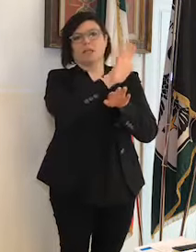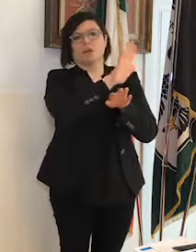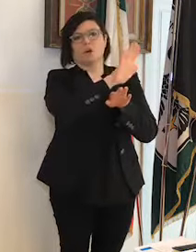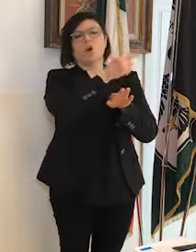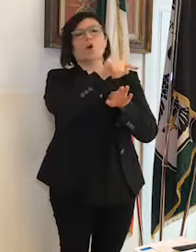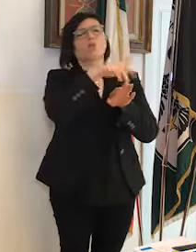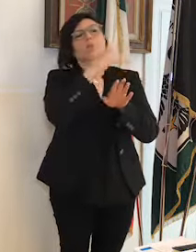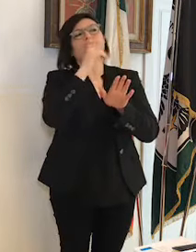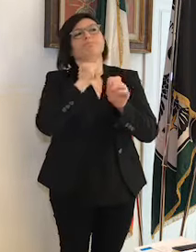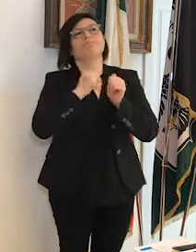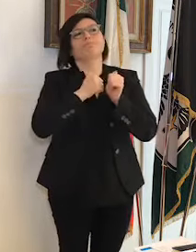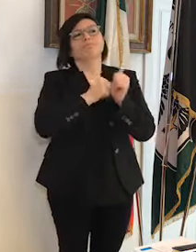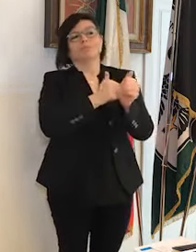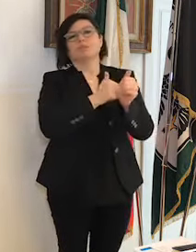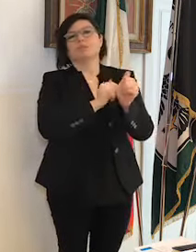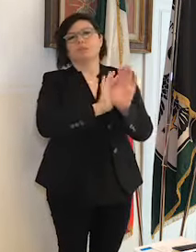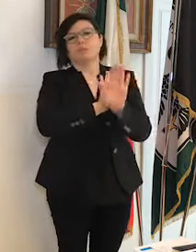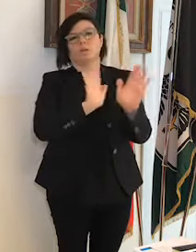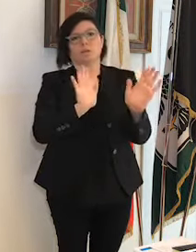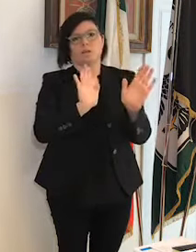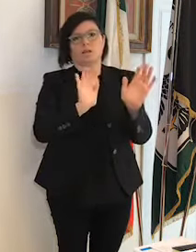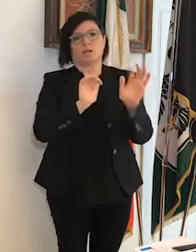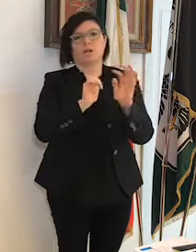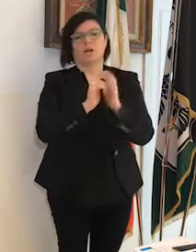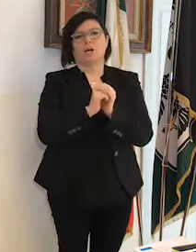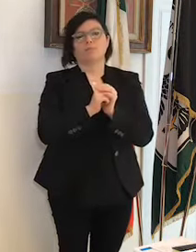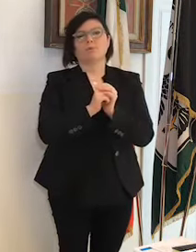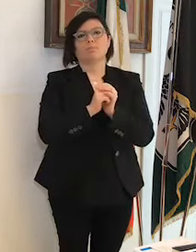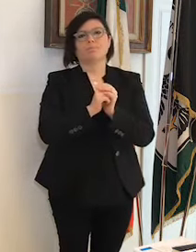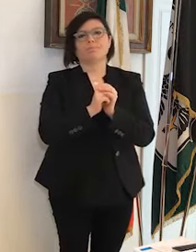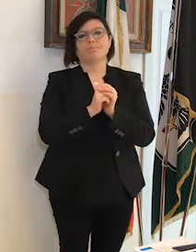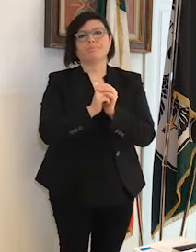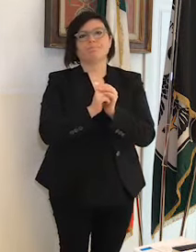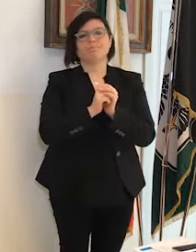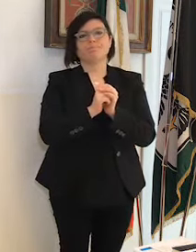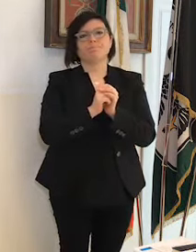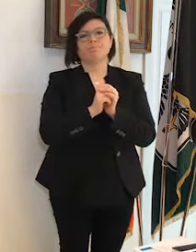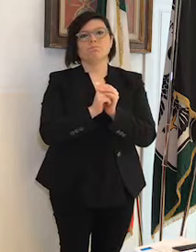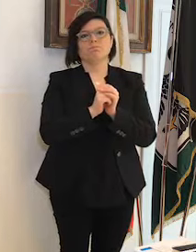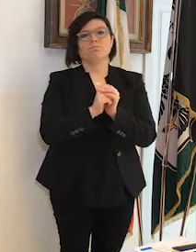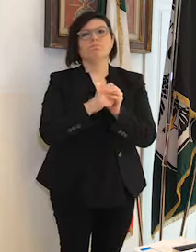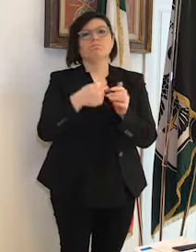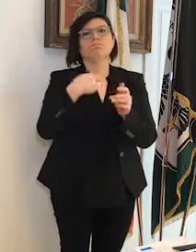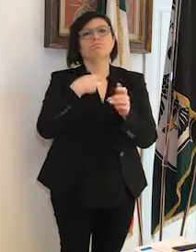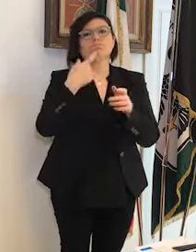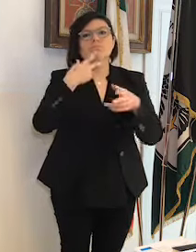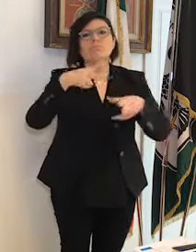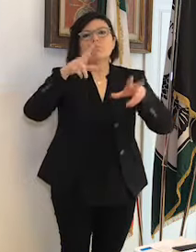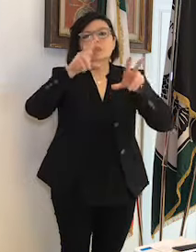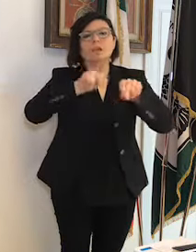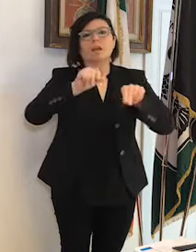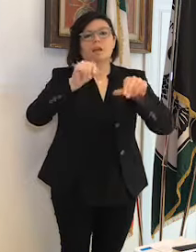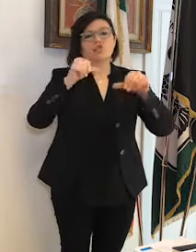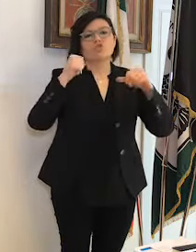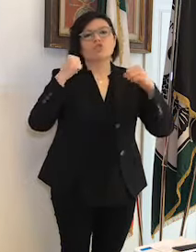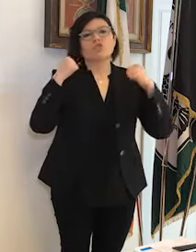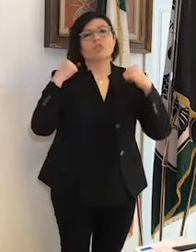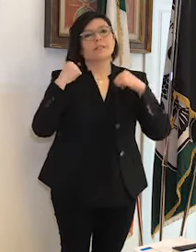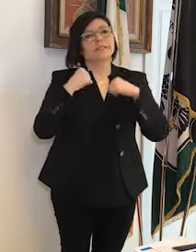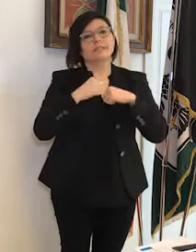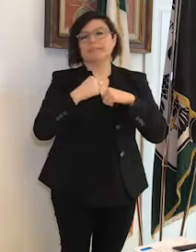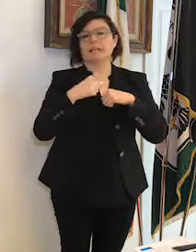disciplinata e ribadisco che purtroppo la cittadinanza non potrà